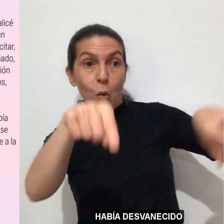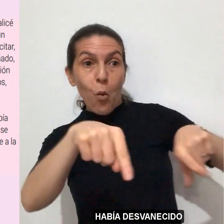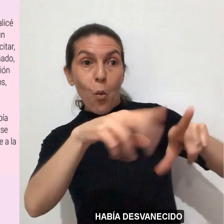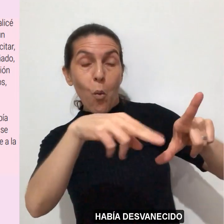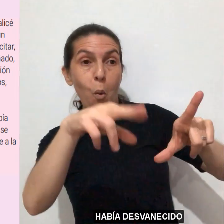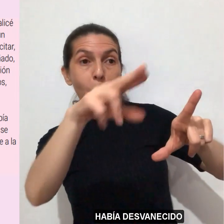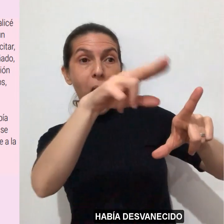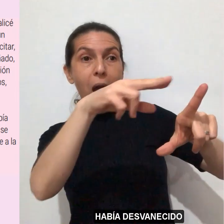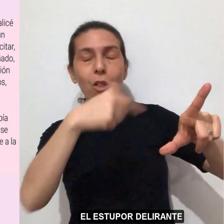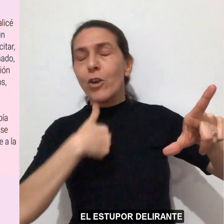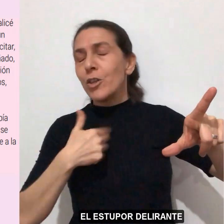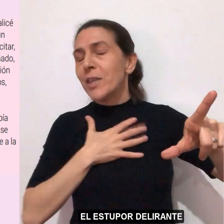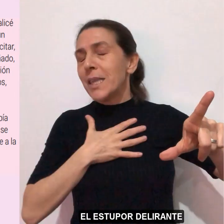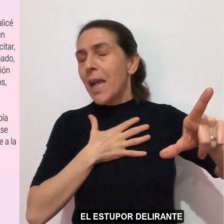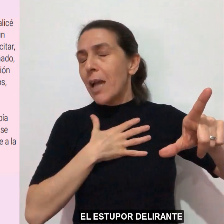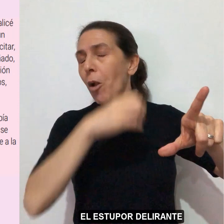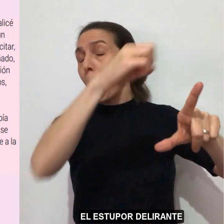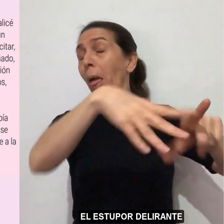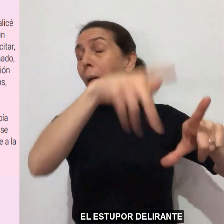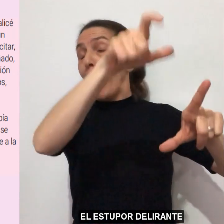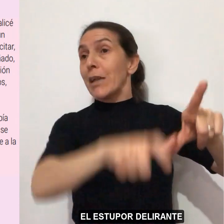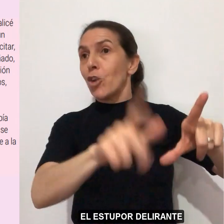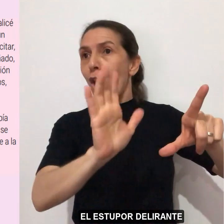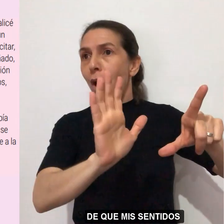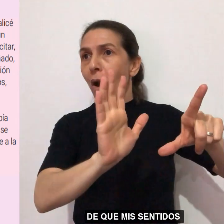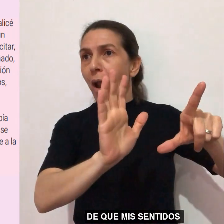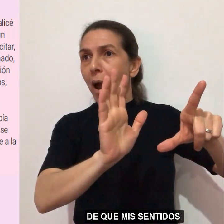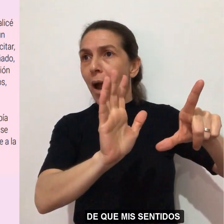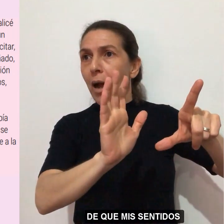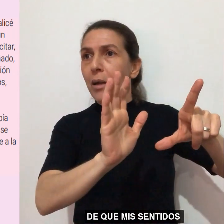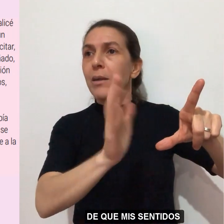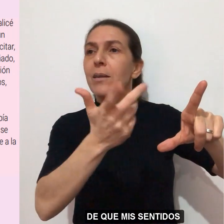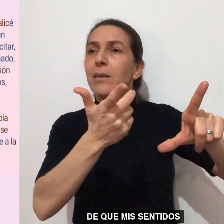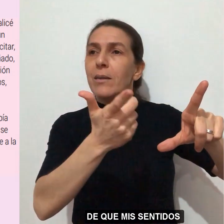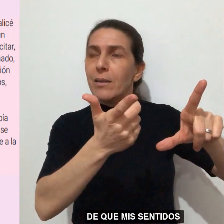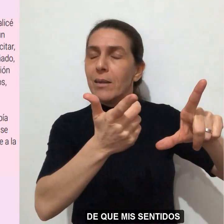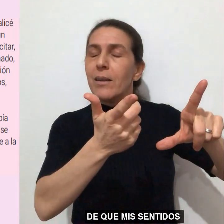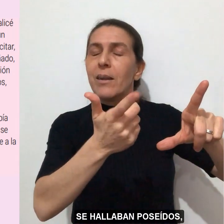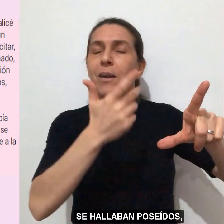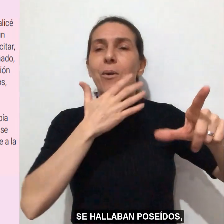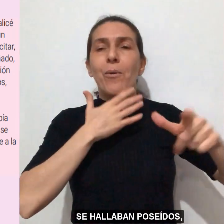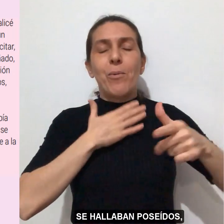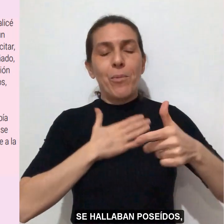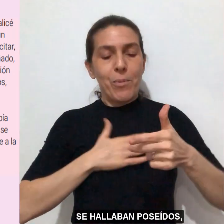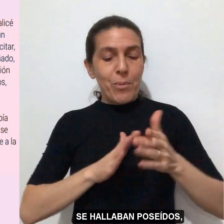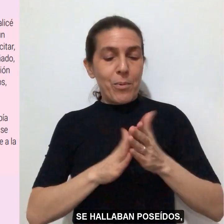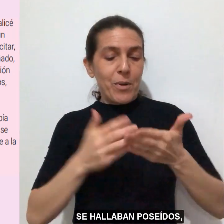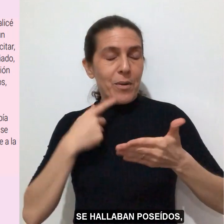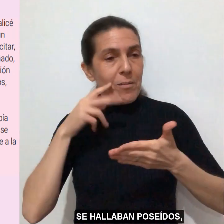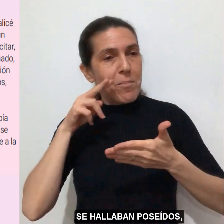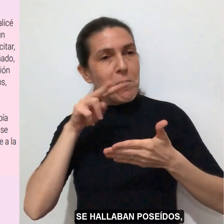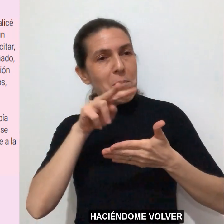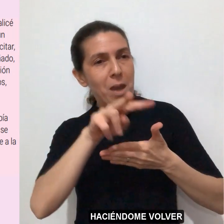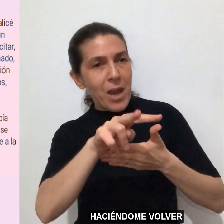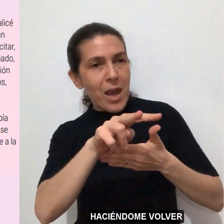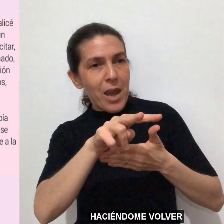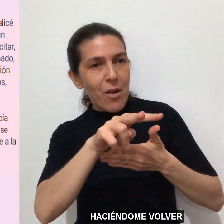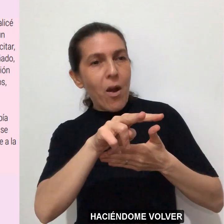había desvanecido el estupor delirante de que mis sentidos se hallaban poseídos,